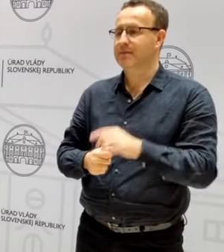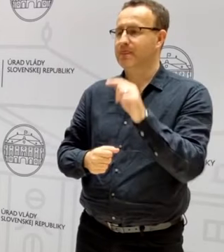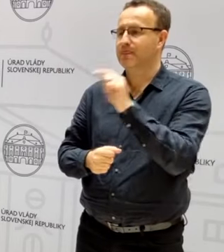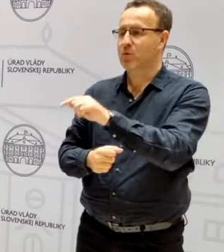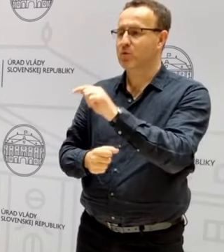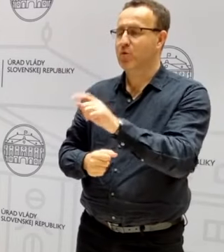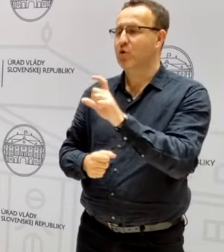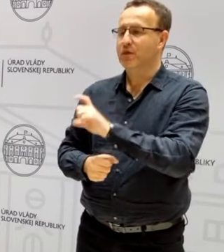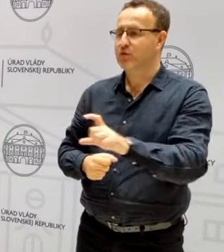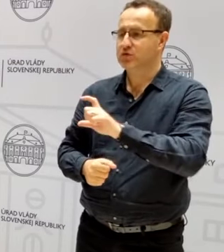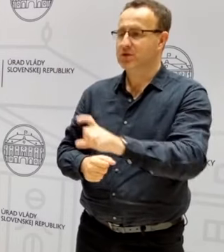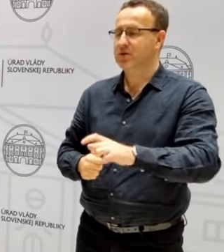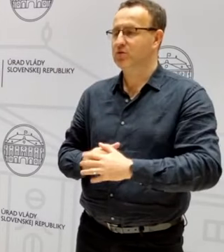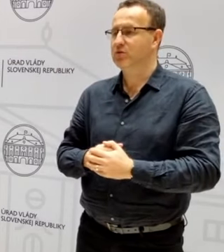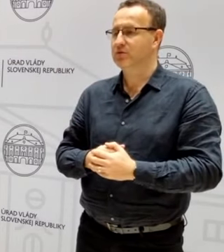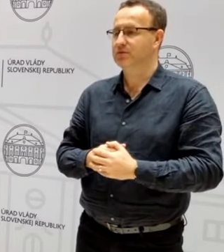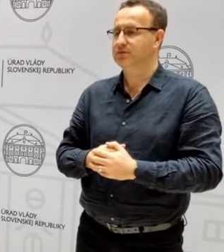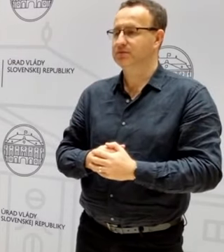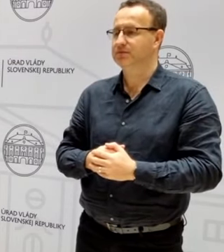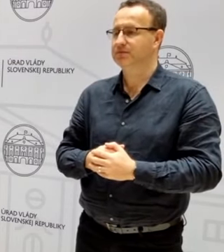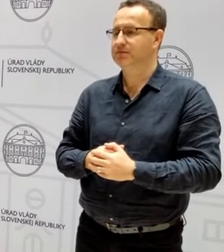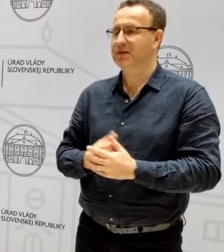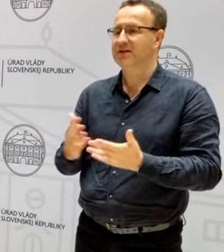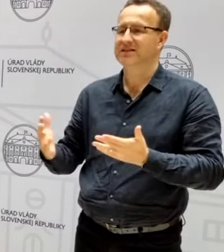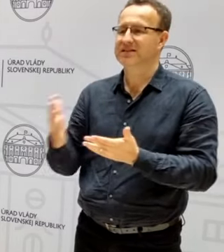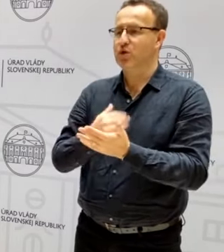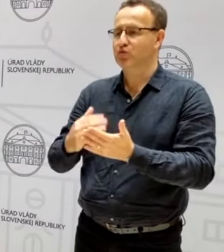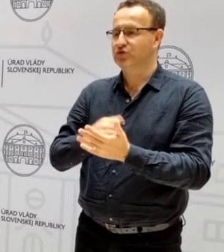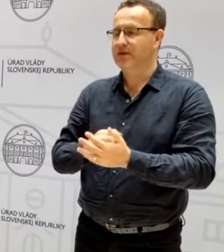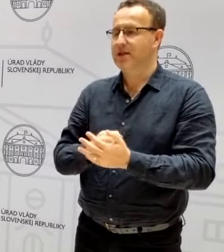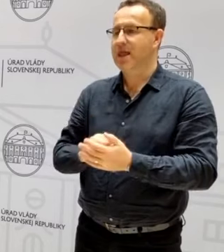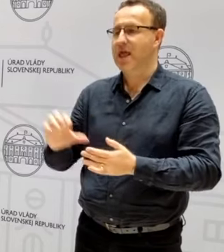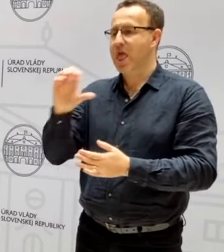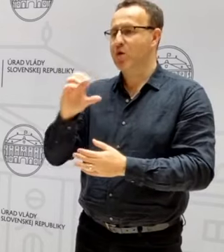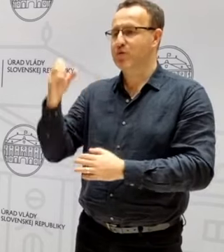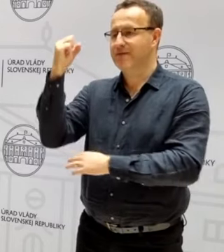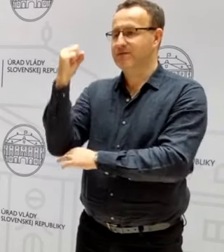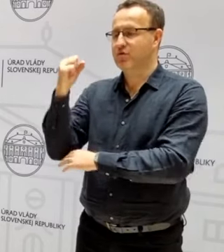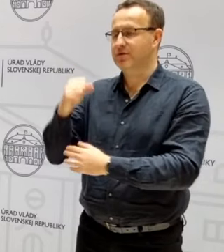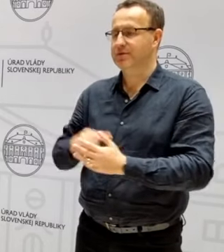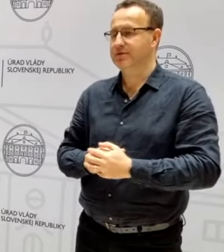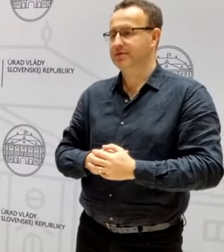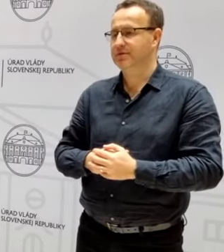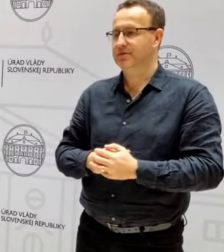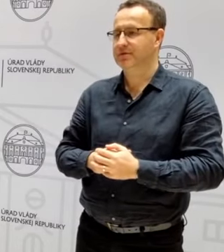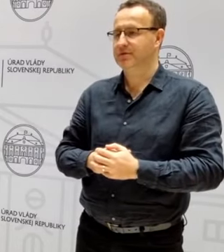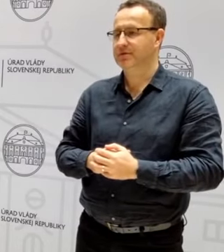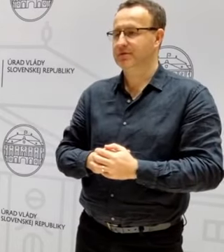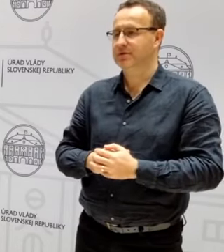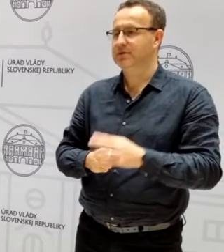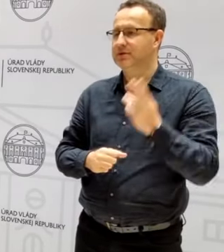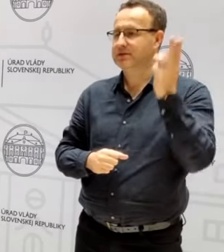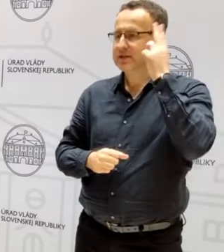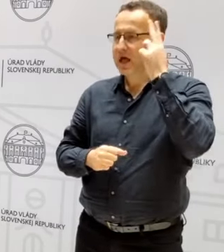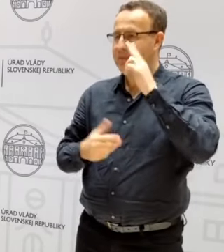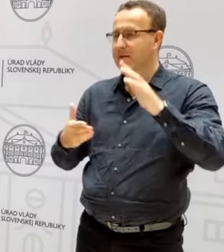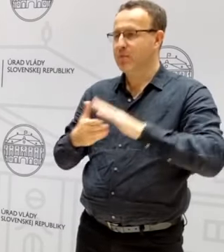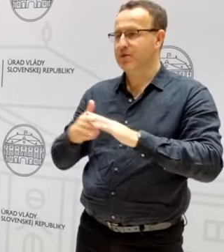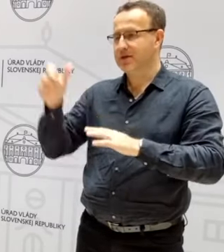dôsledok zneužívania eurofondov známe pod